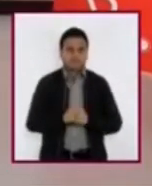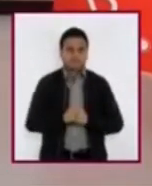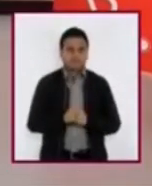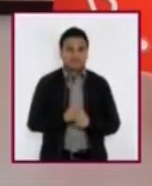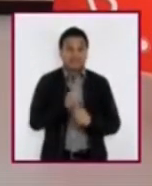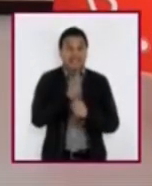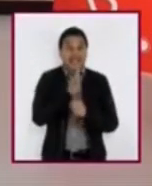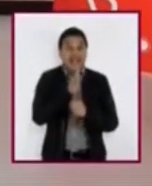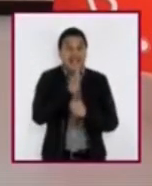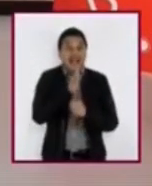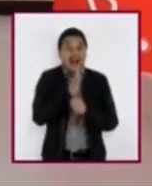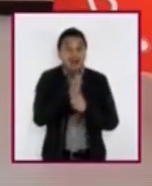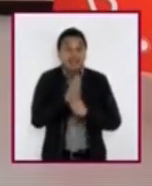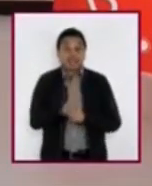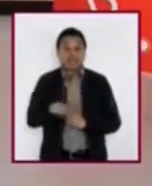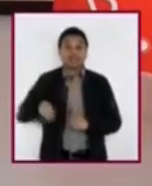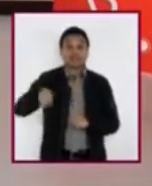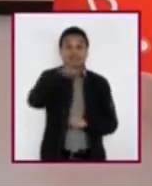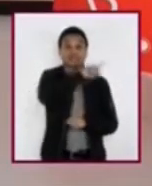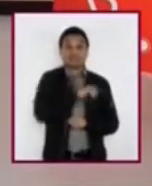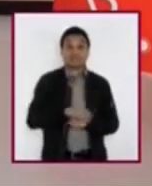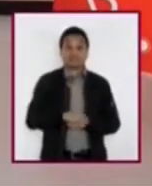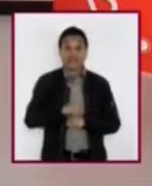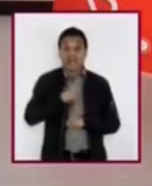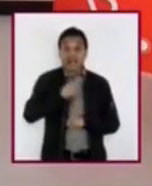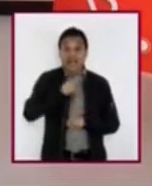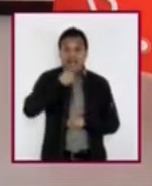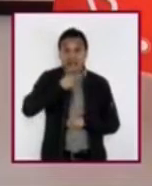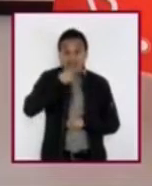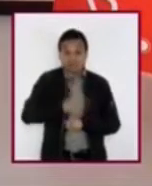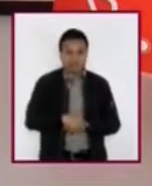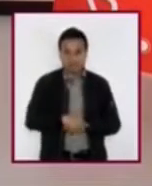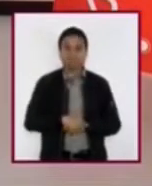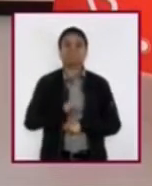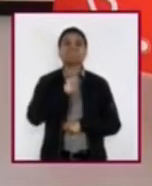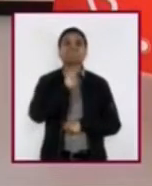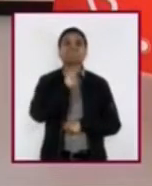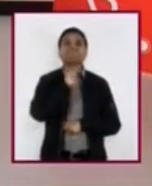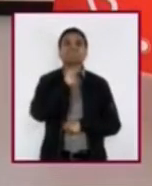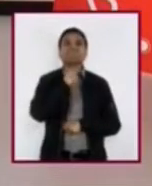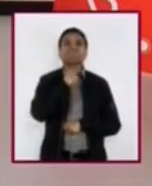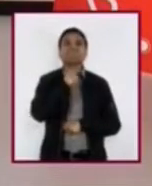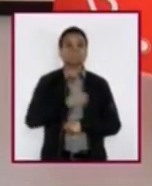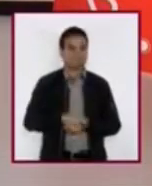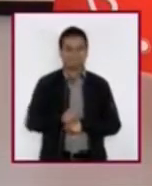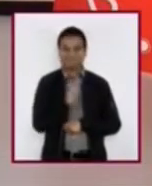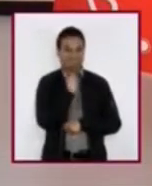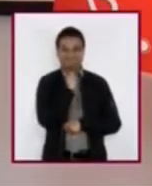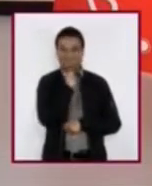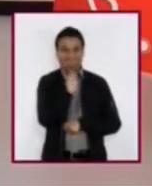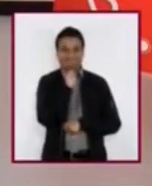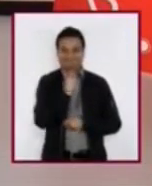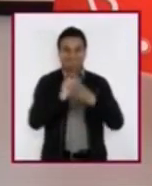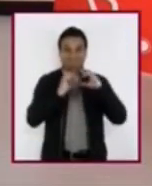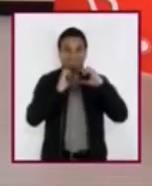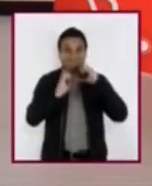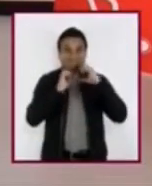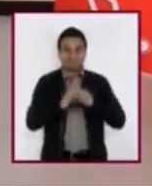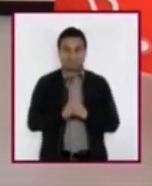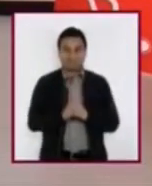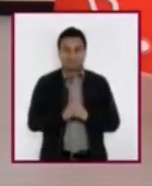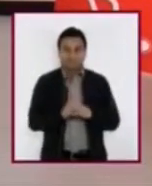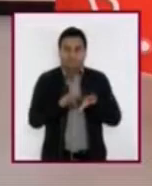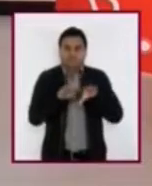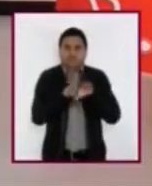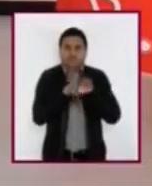momento van a cancelar su voz. O sea, que desde ahorita ya no van a poder utilizar el habla para comunicarse. ¿Y cómo le vamos a